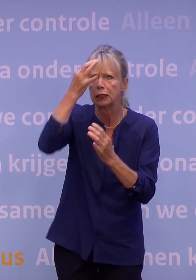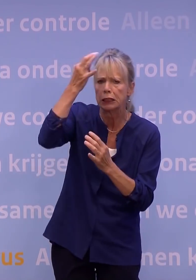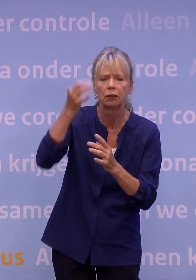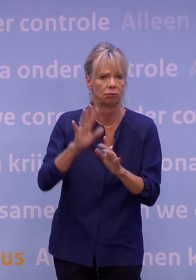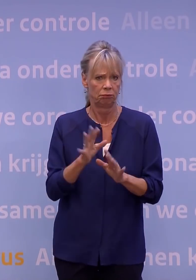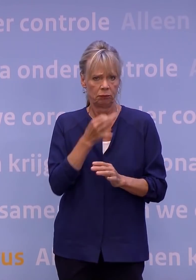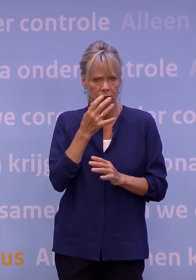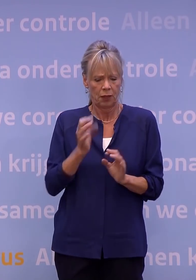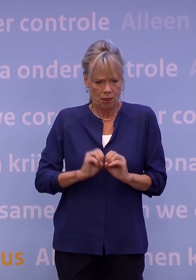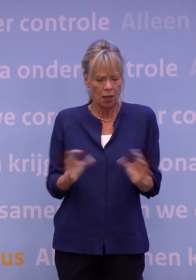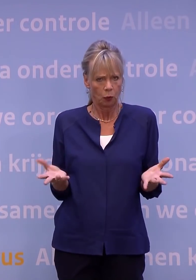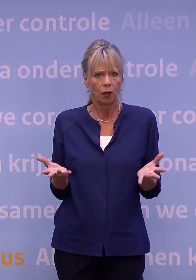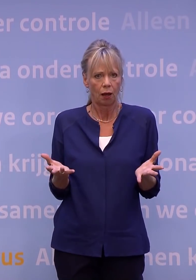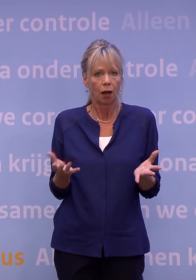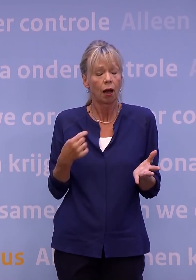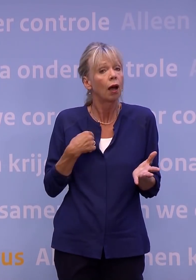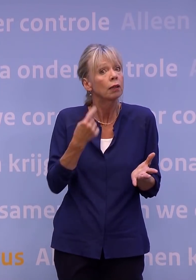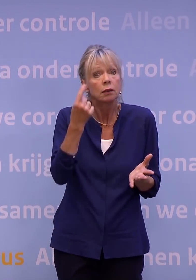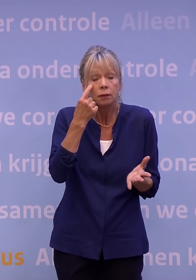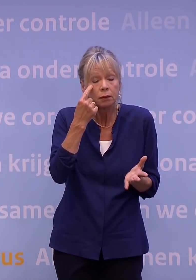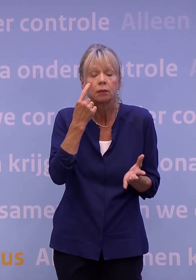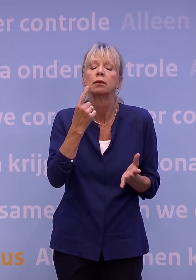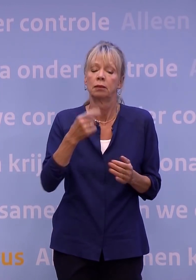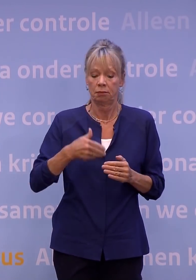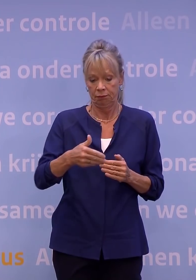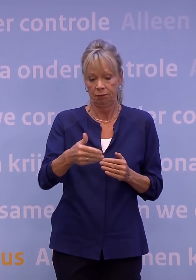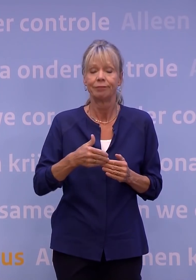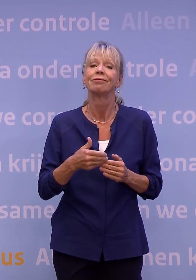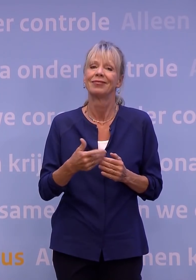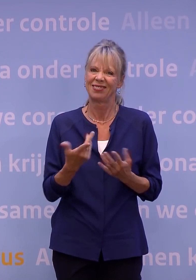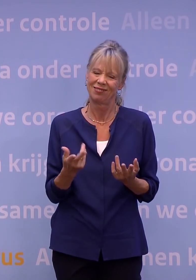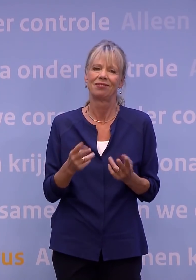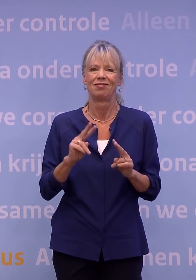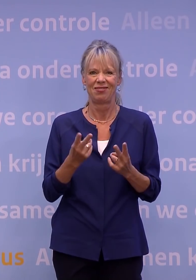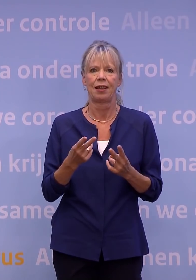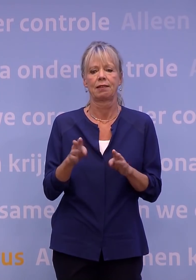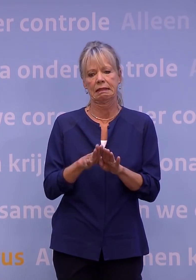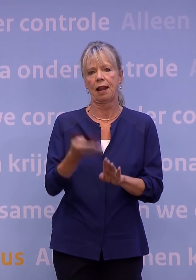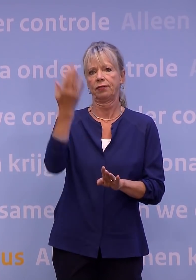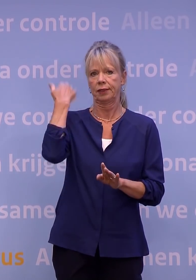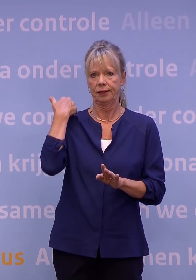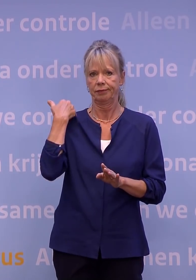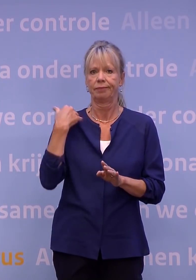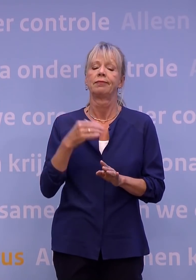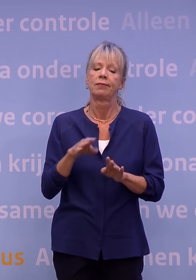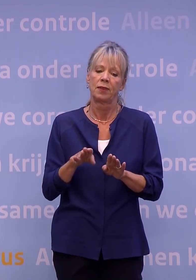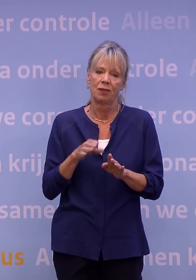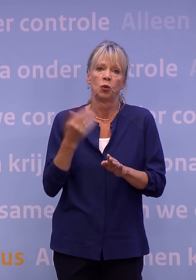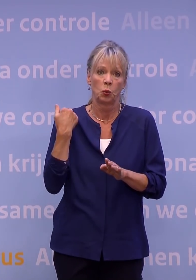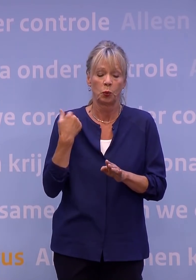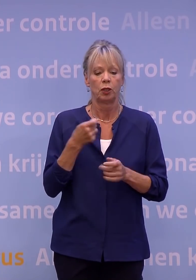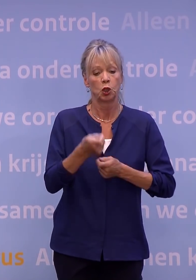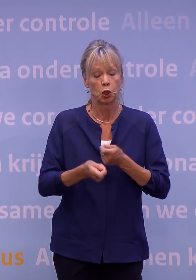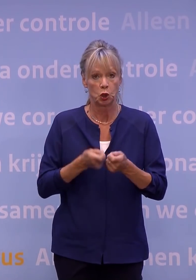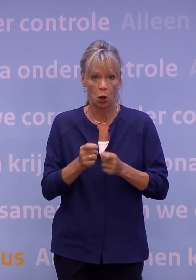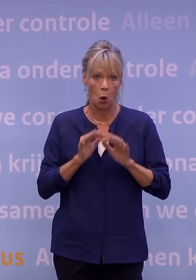zijn we binnen afzienbare tijd terug bij af. Terug bij een overbelaste zorg, terug bij een land op slot,